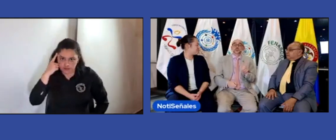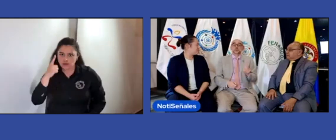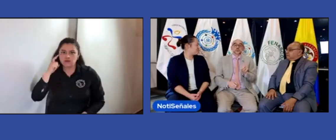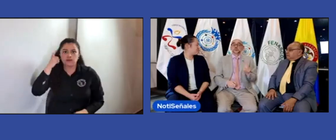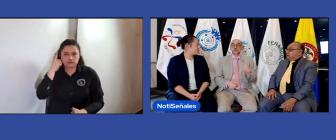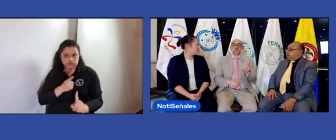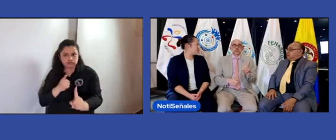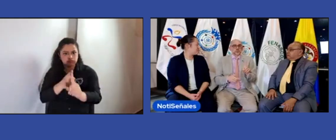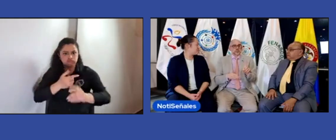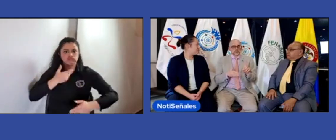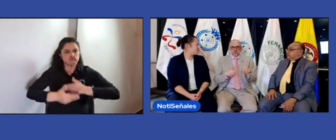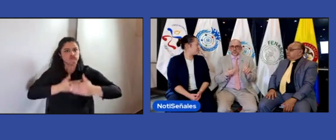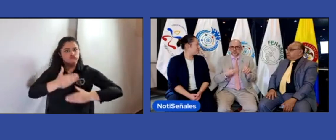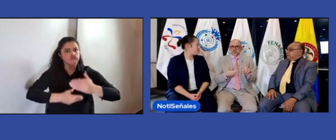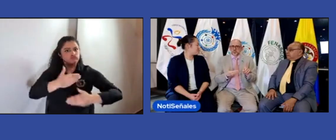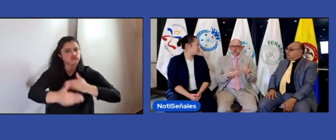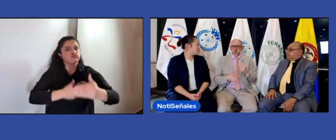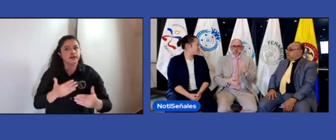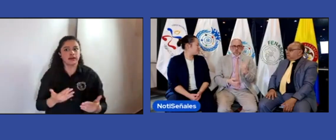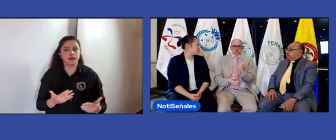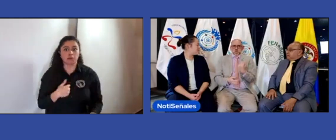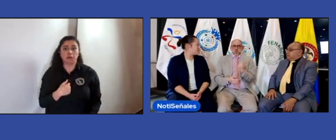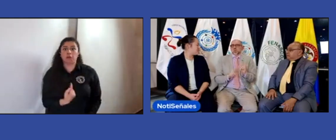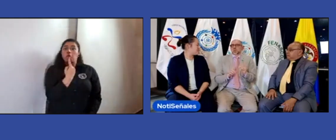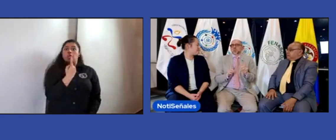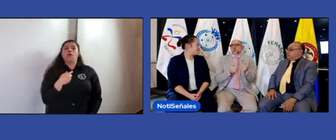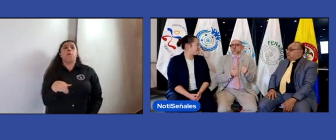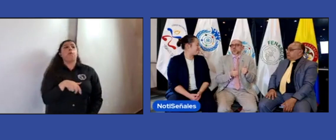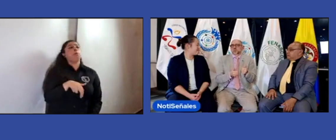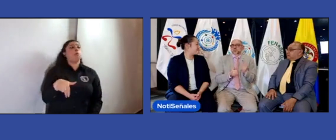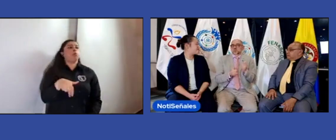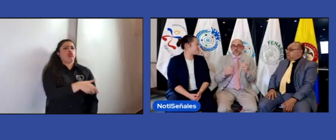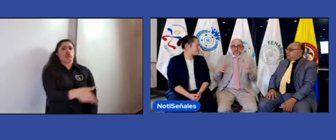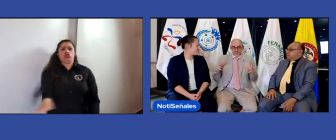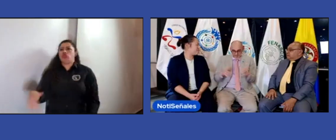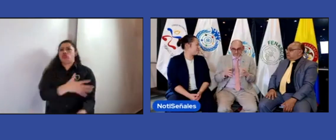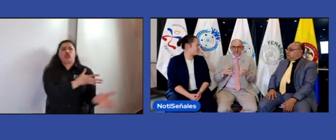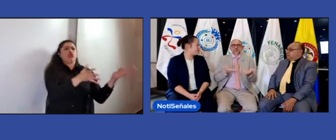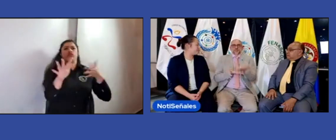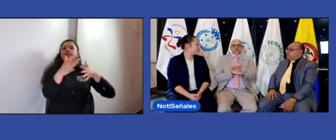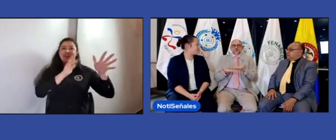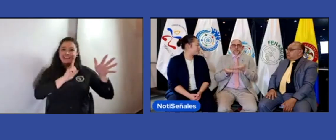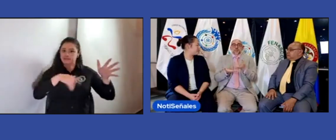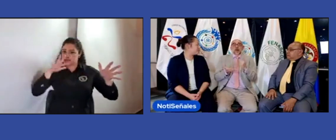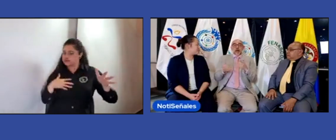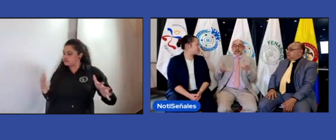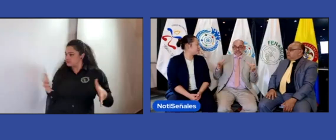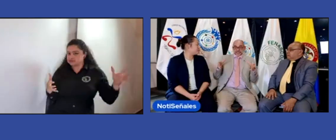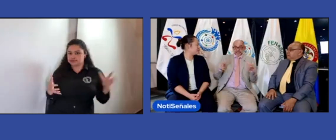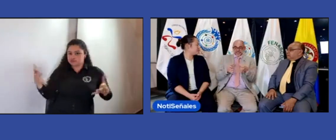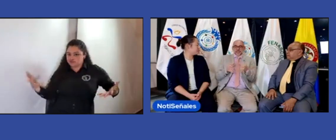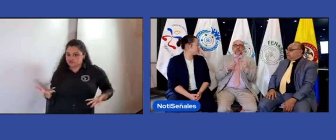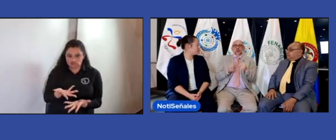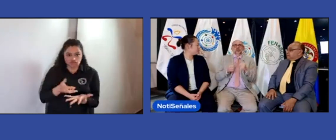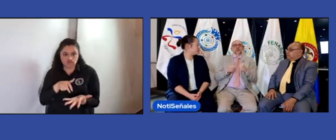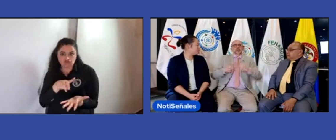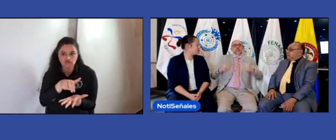Si uno va a pie, pues, se lleva a un ritmo. Pero, si vamos en un vehículo, vamos a otro ritmo.